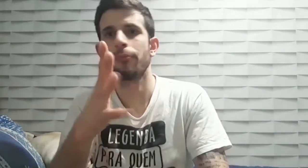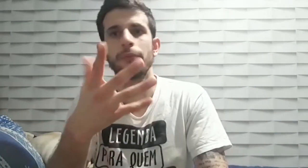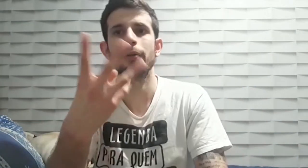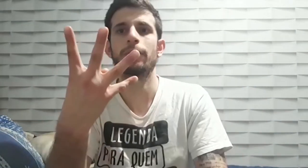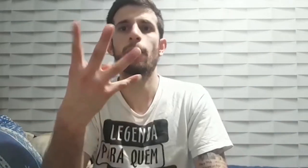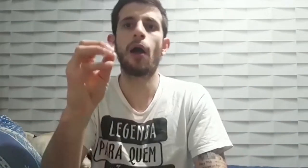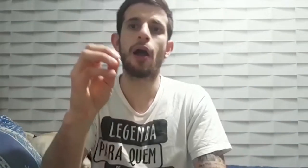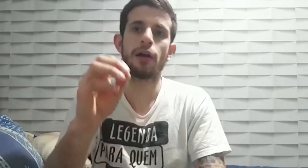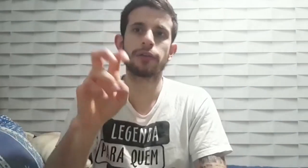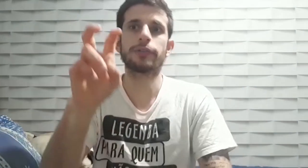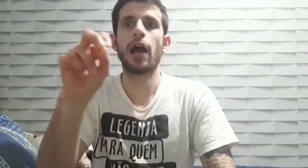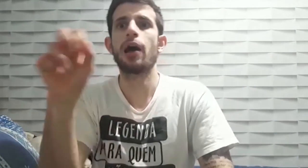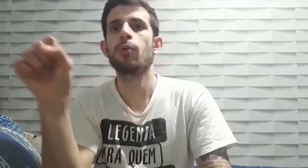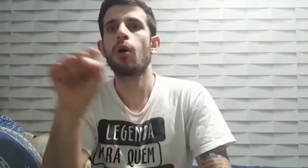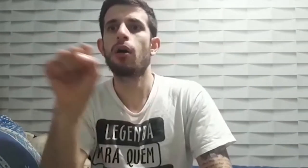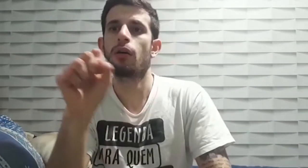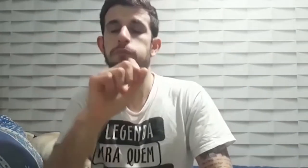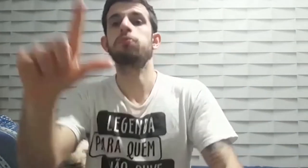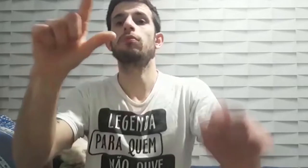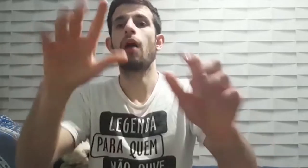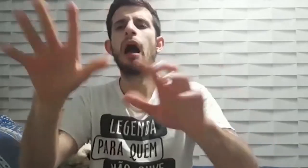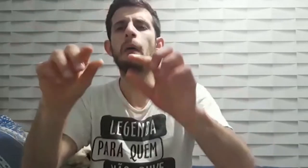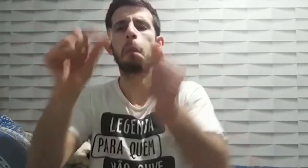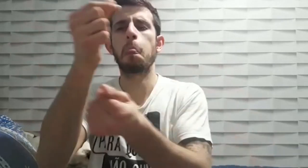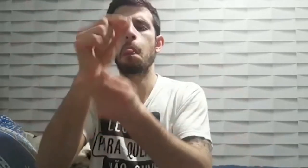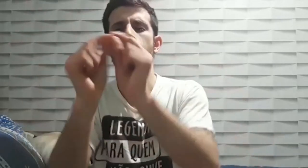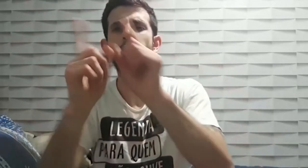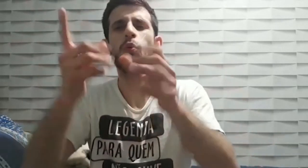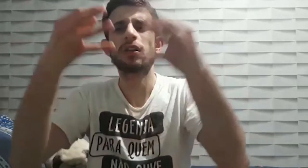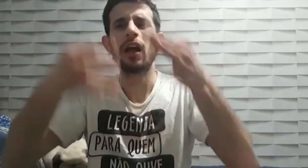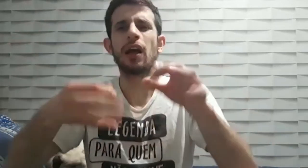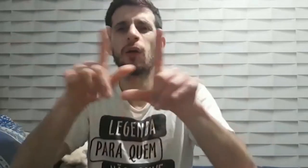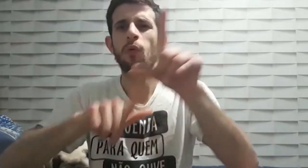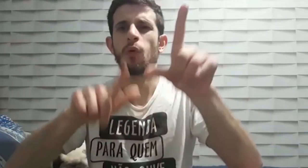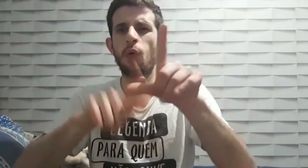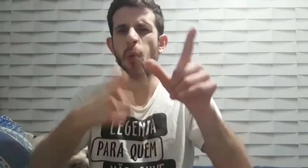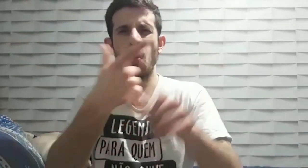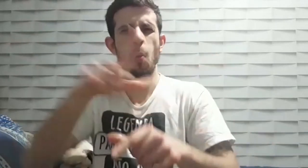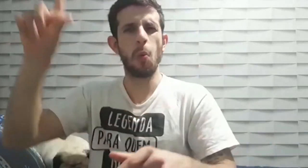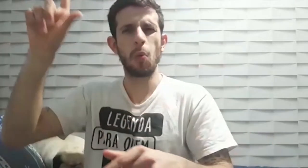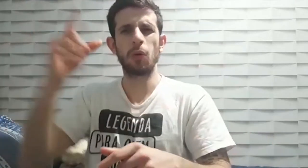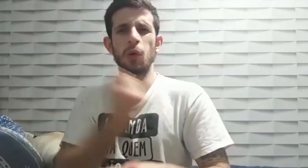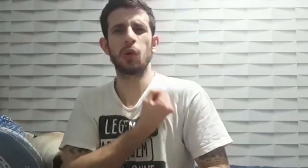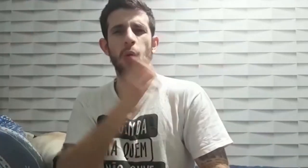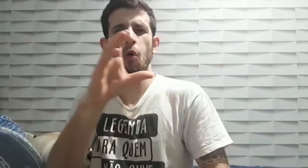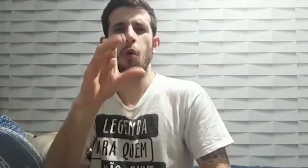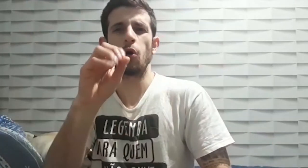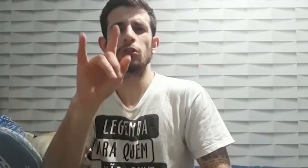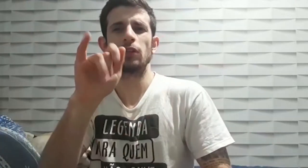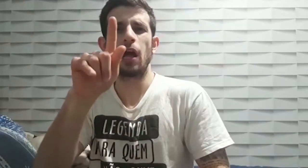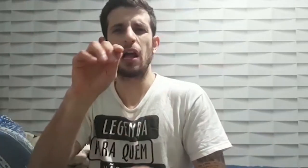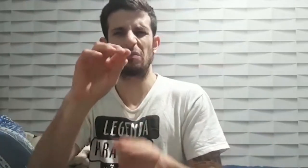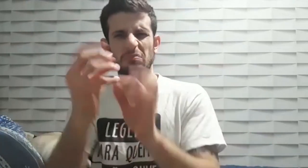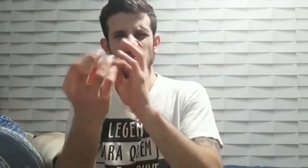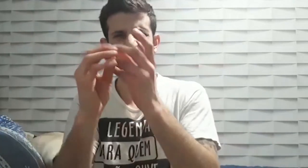a legenda e eu sei do que eles estão falando. Além de que algumas palavras são